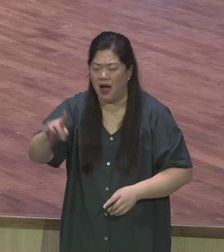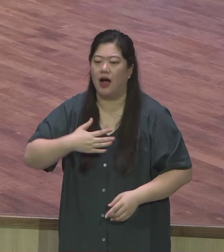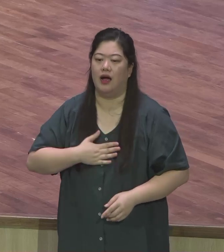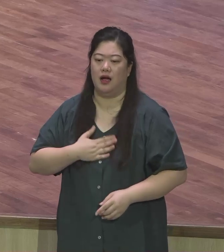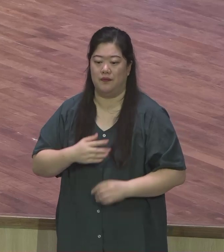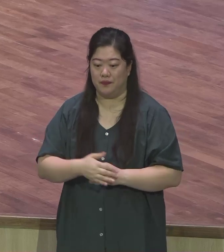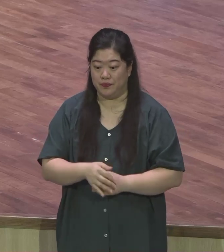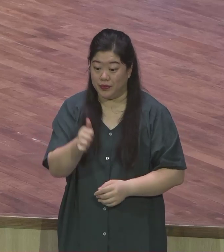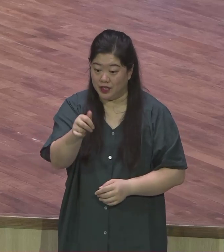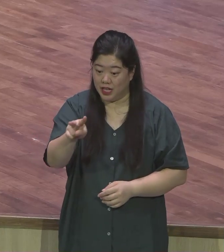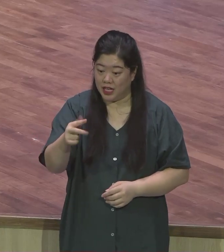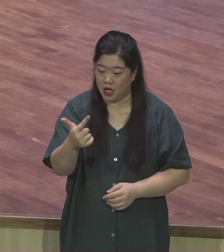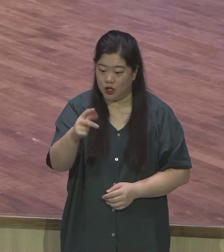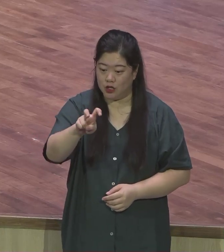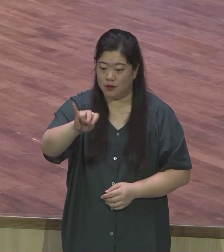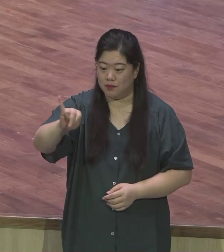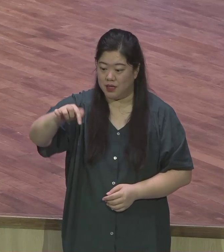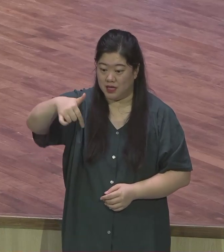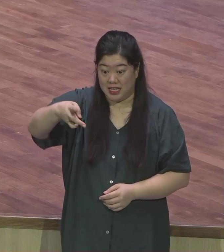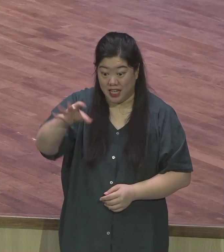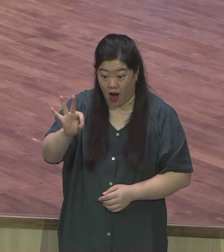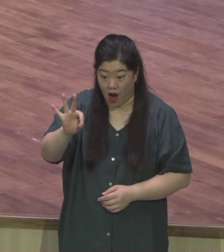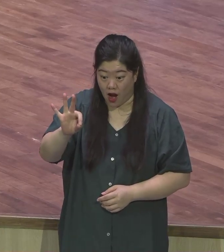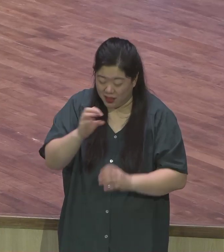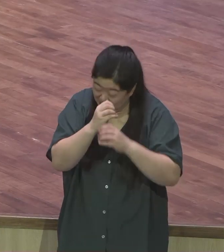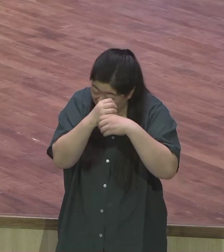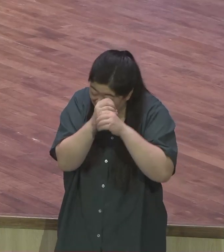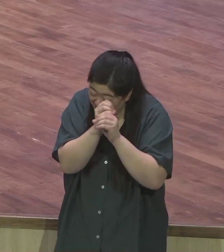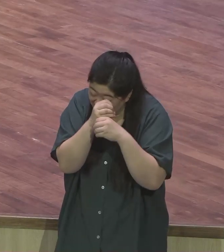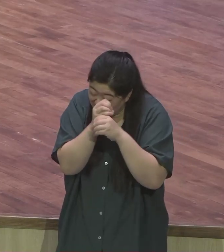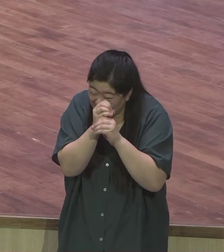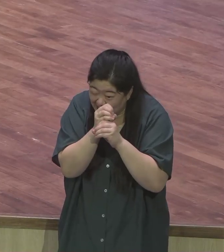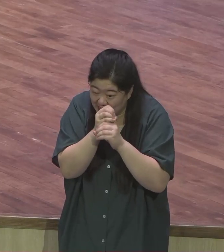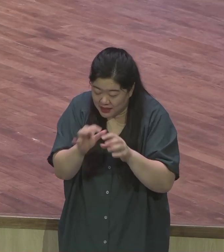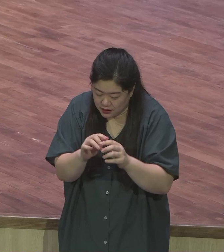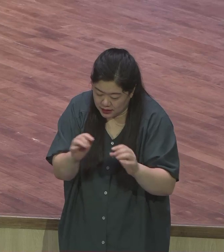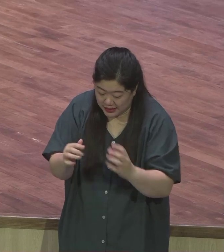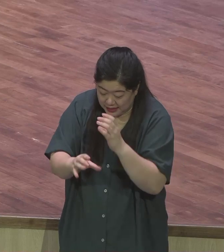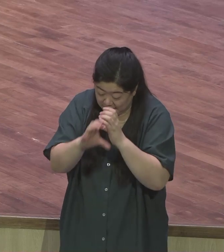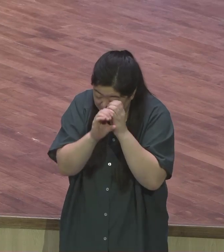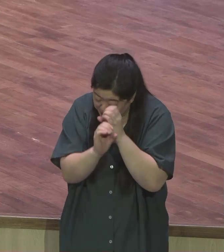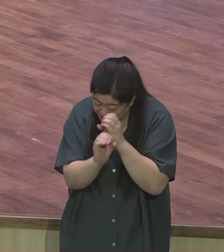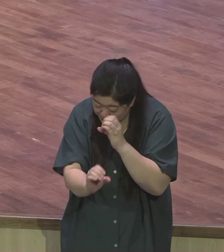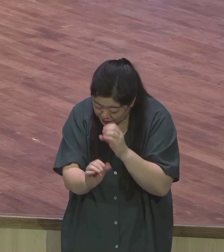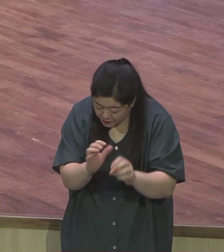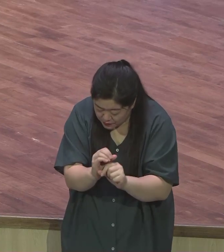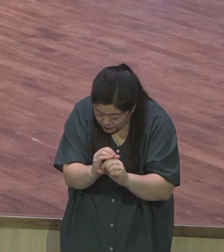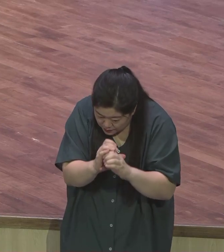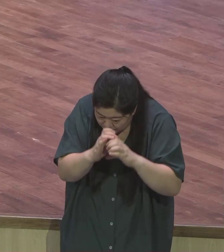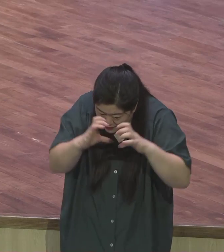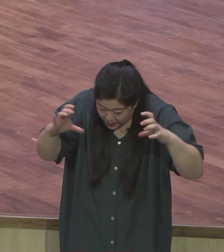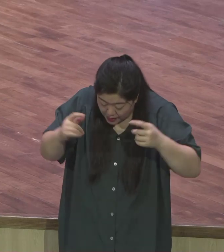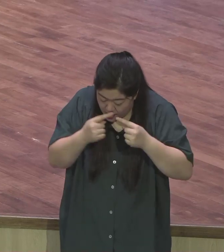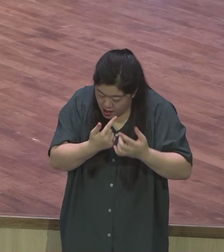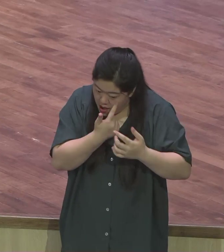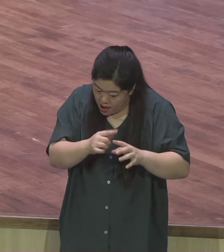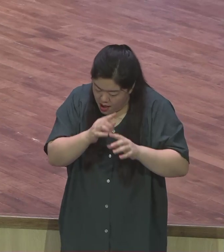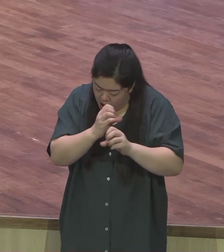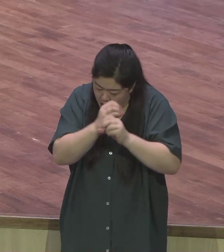여러분께서 하나님의 사랑을 입은 자로 이제 하나님의 은혜를 입은 자라는 분명한 영적인 정체성을 가지고